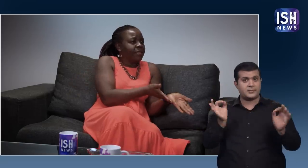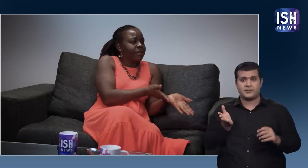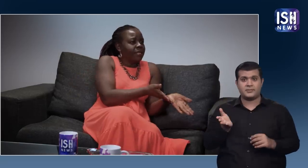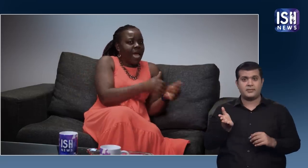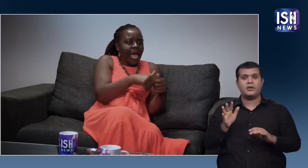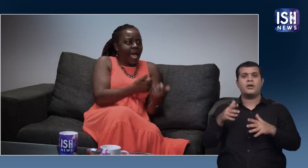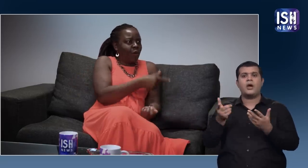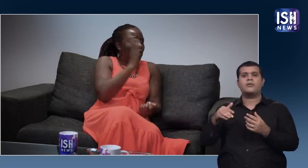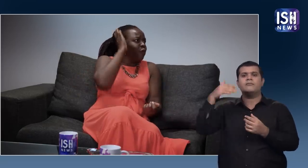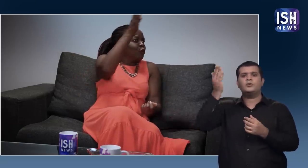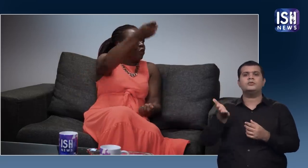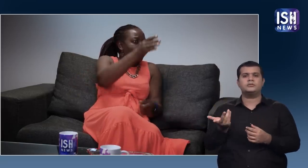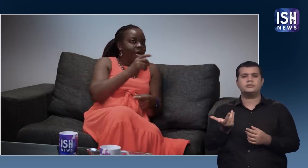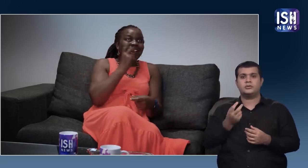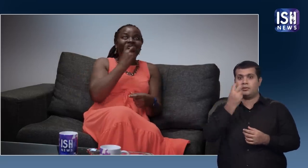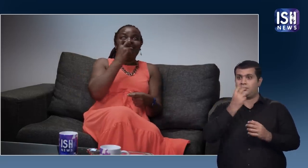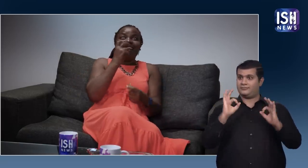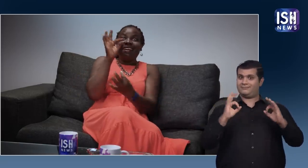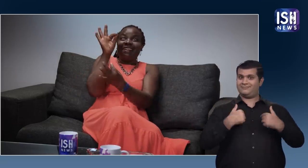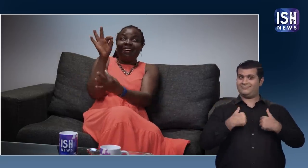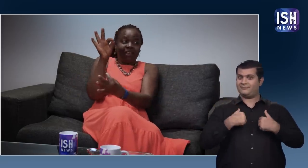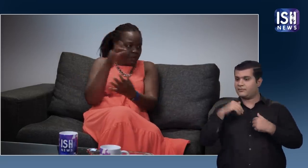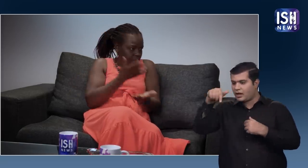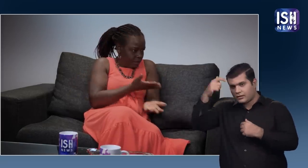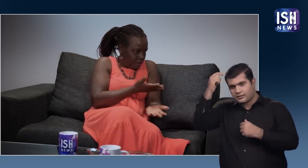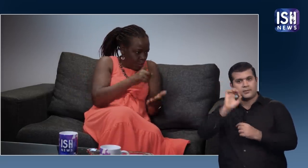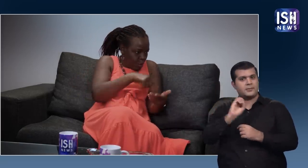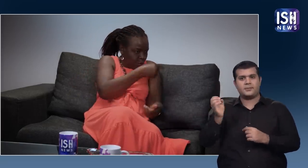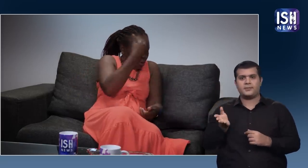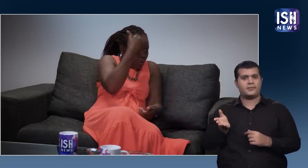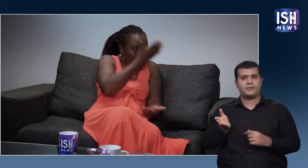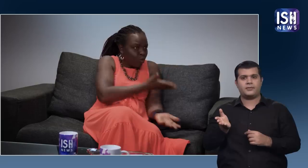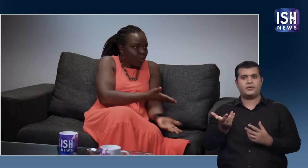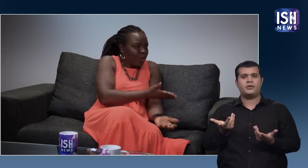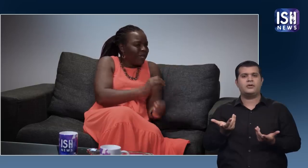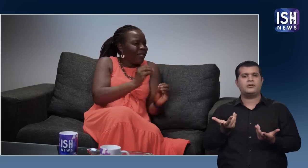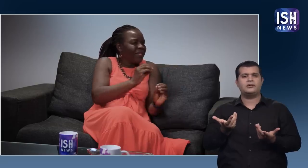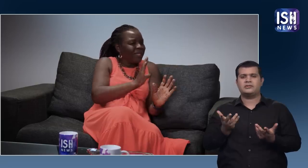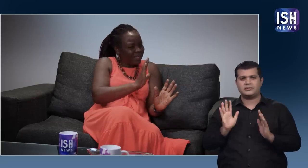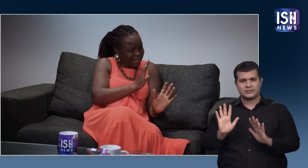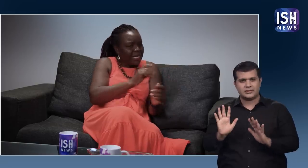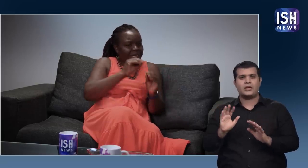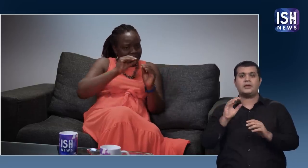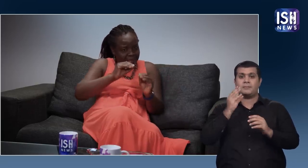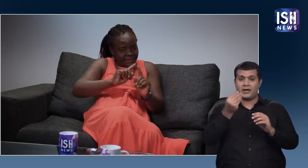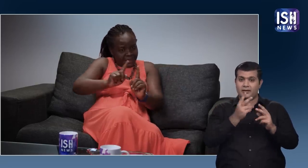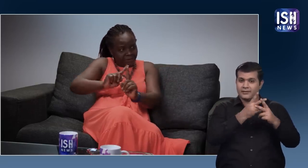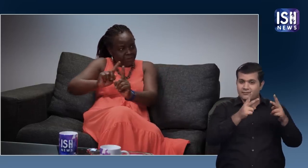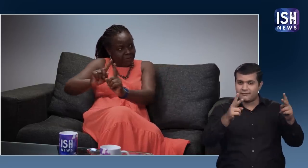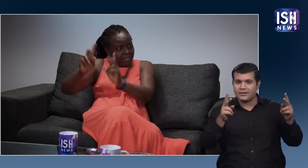वे भविश्यों में कैसे सफल होंगे वे बोलना तो सीख लेंगे लेकिन उनके गान का क्या इसे कुछ नहीं होगा वे भिन वेश्यों को